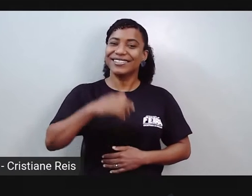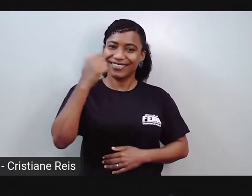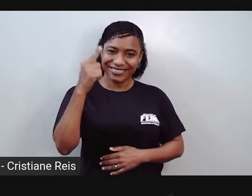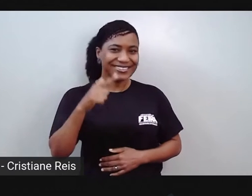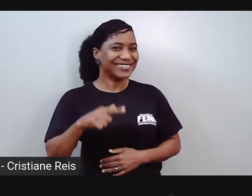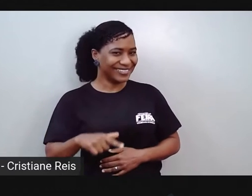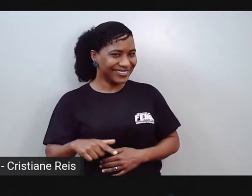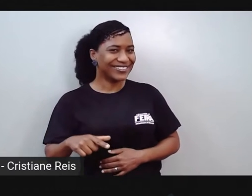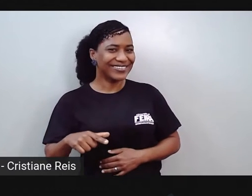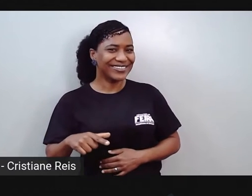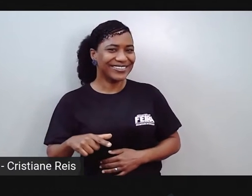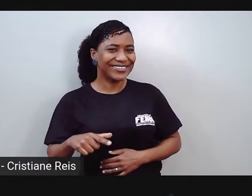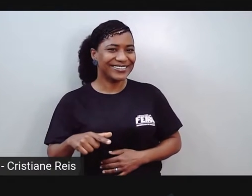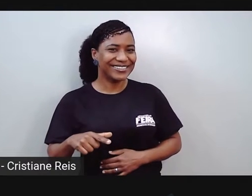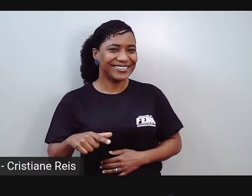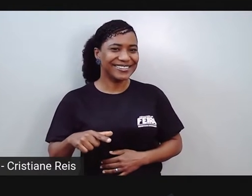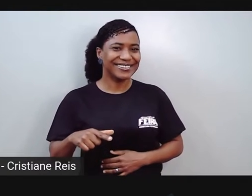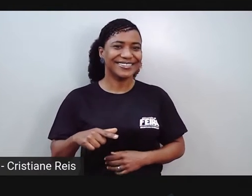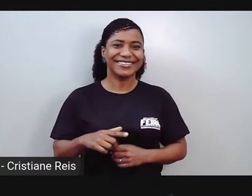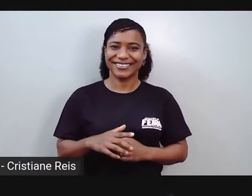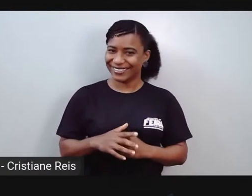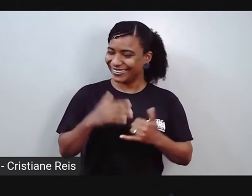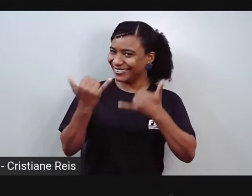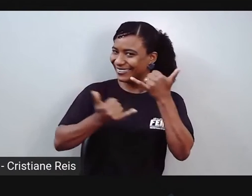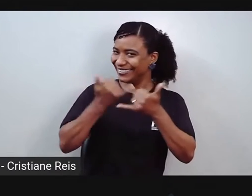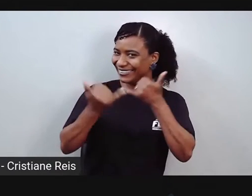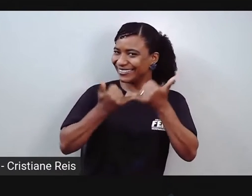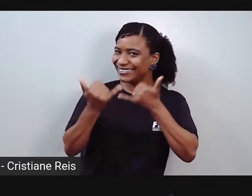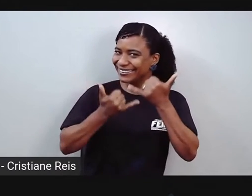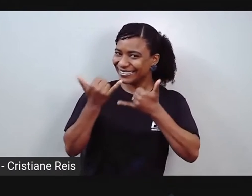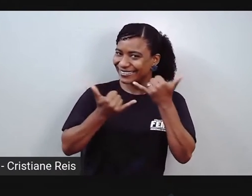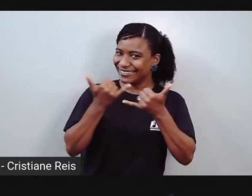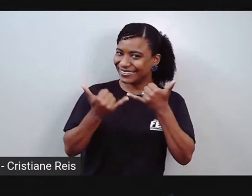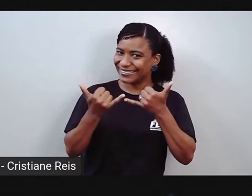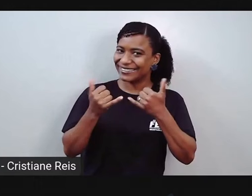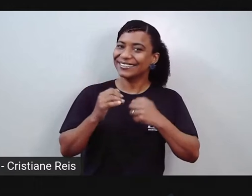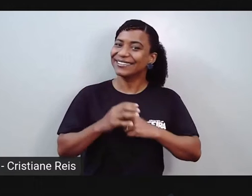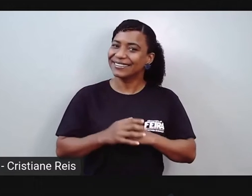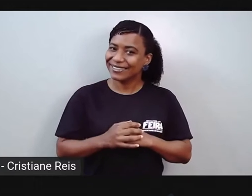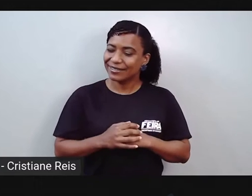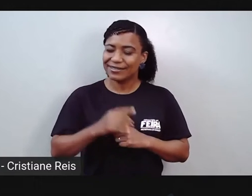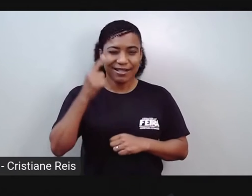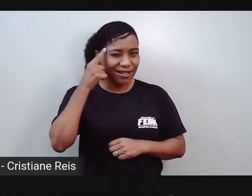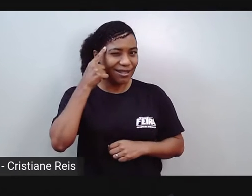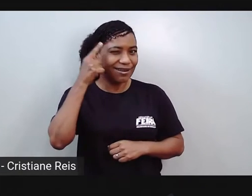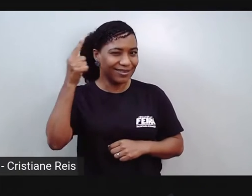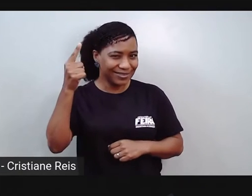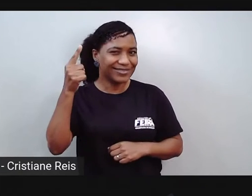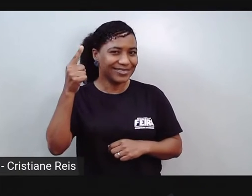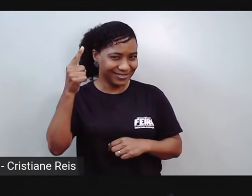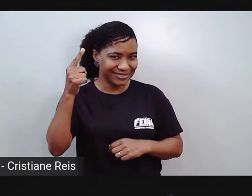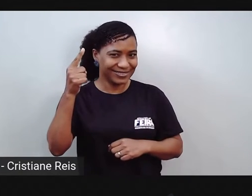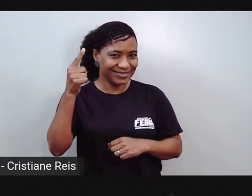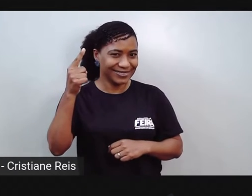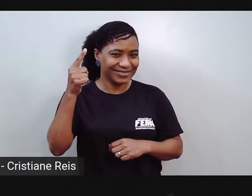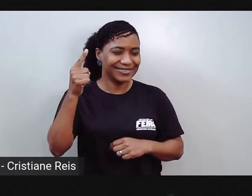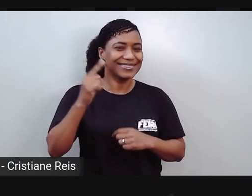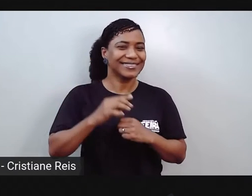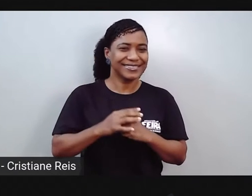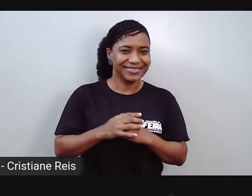para brincarmos. Vocês se lembram que na aulinha